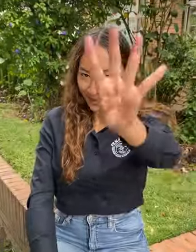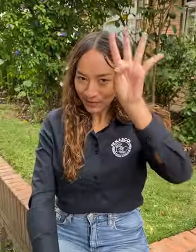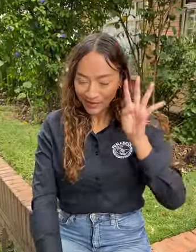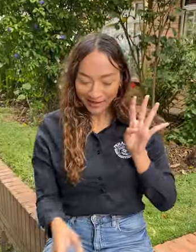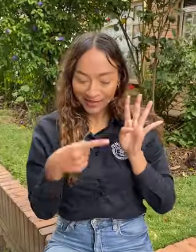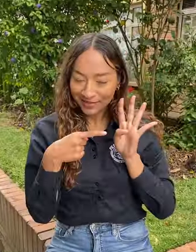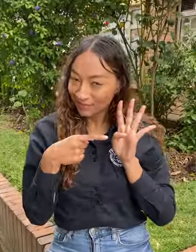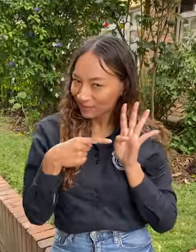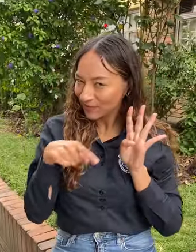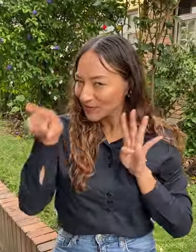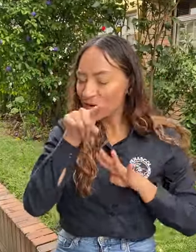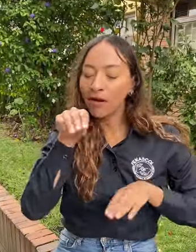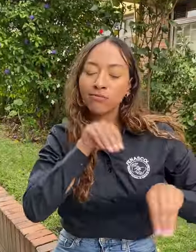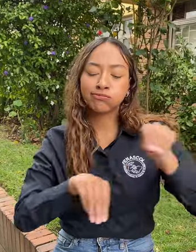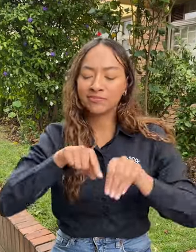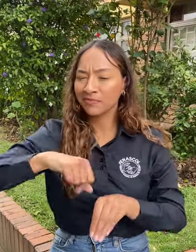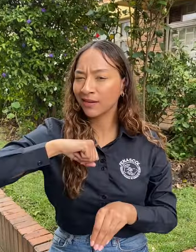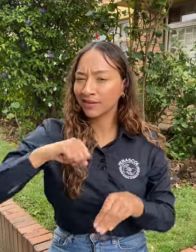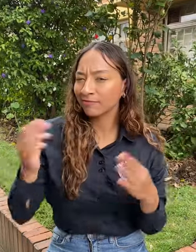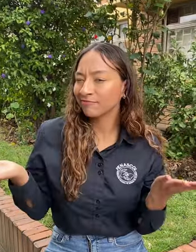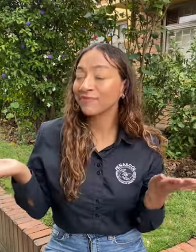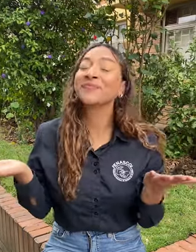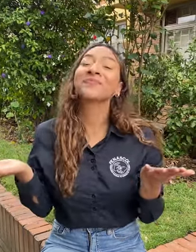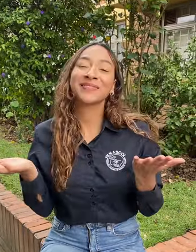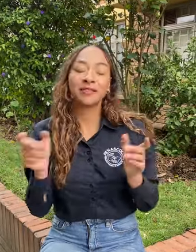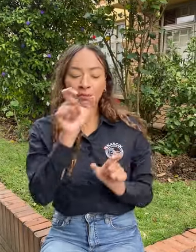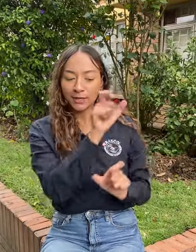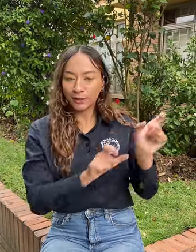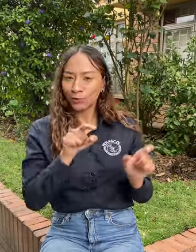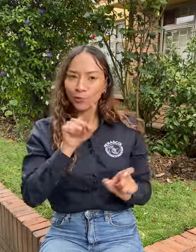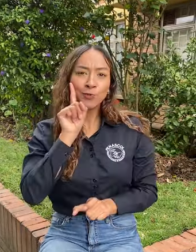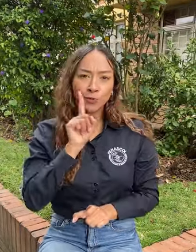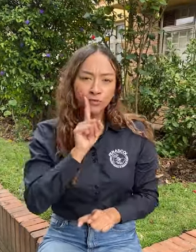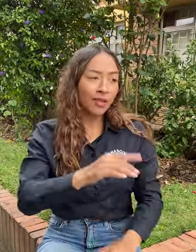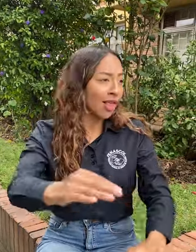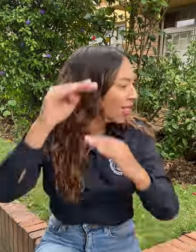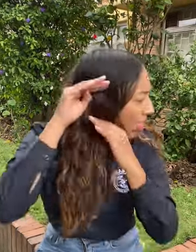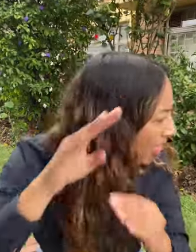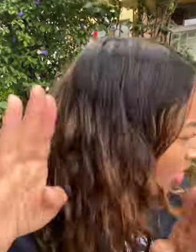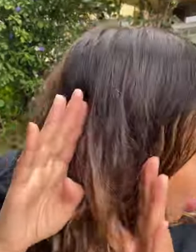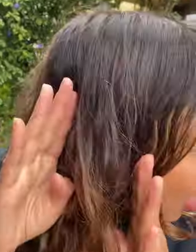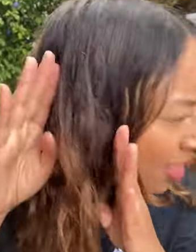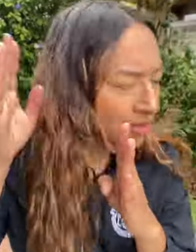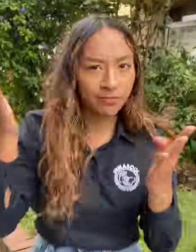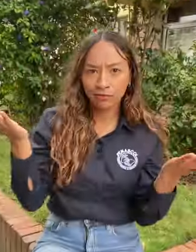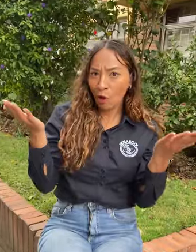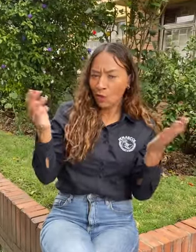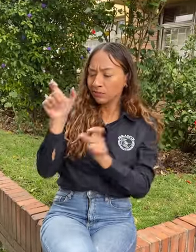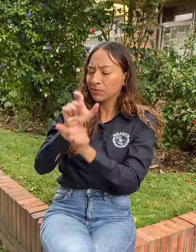4. Comunica desde los derechos. En lo que hagas para informar, no te enfoques en la pérdida auditiva de las